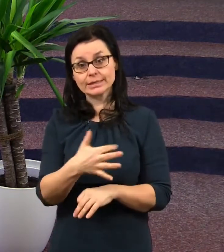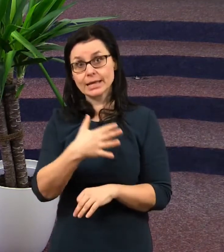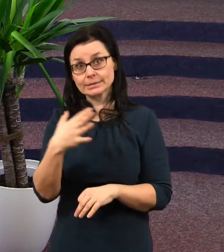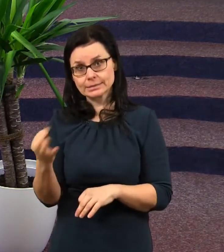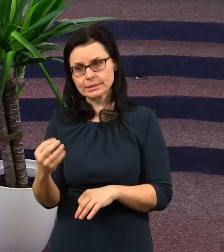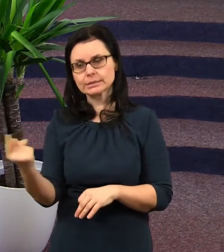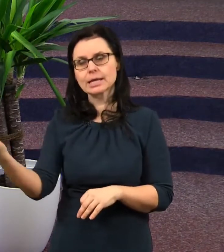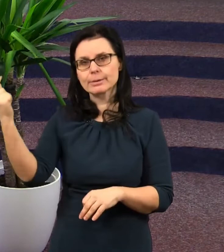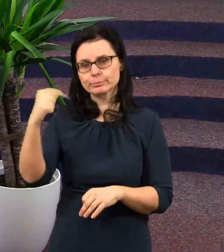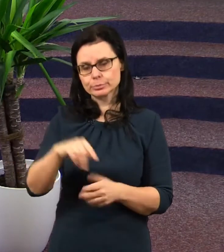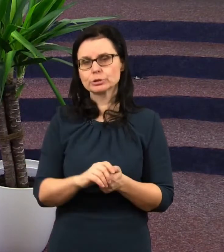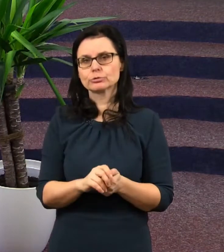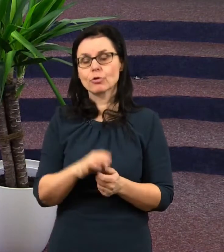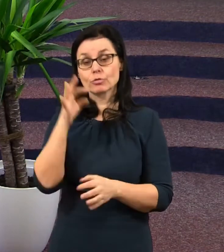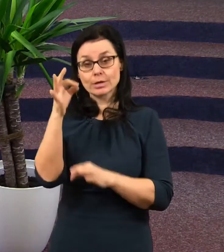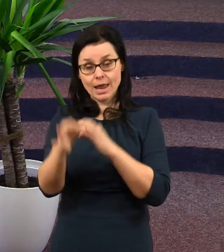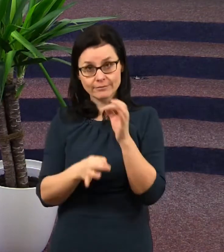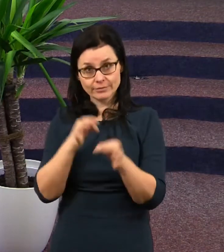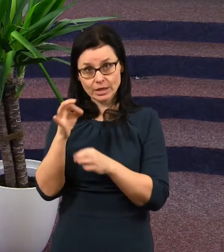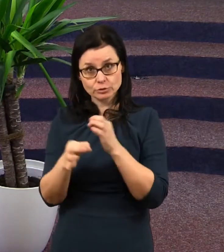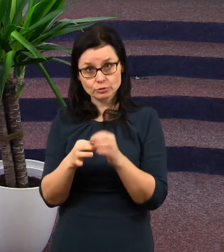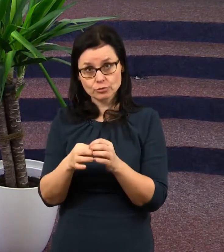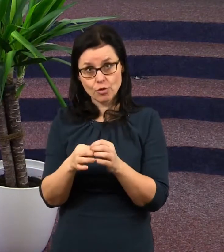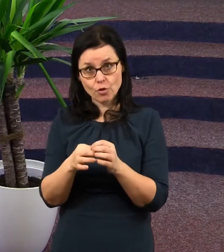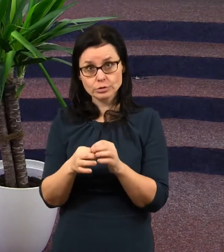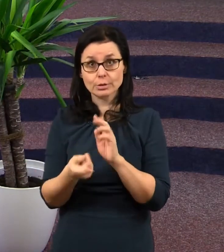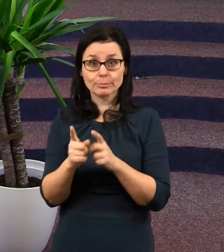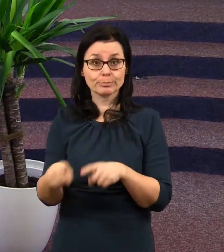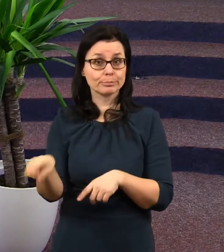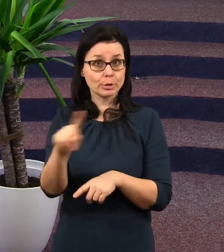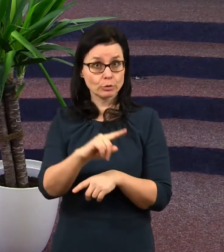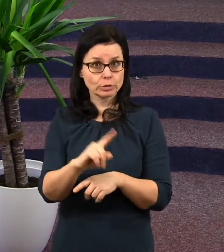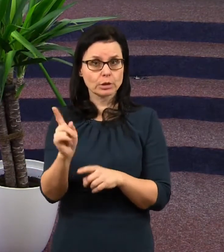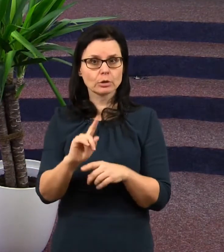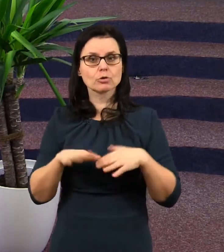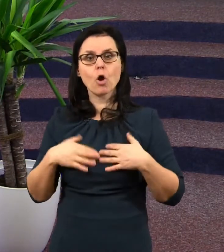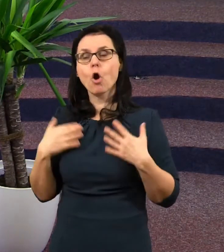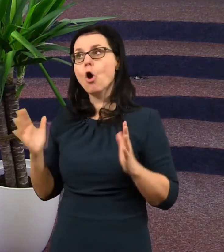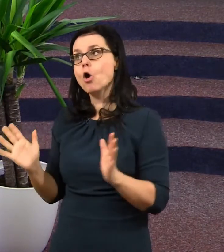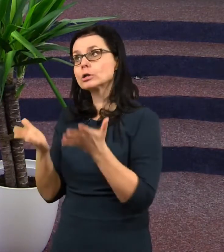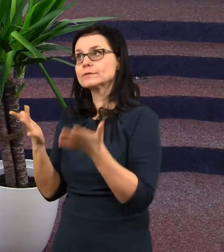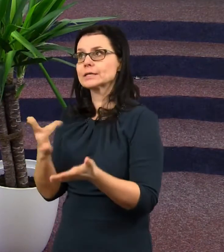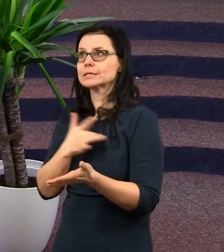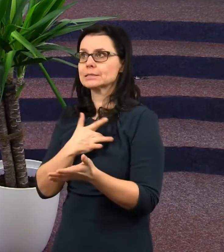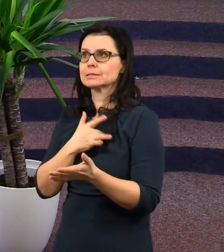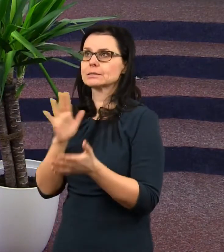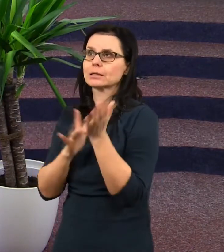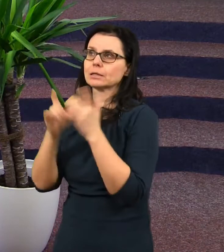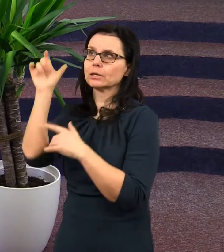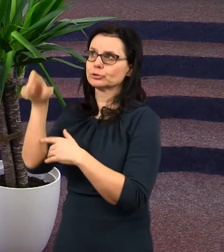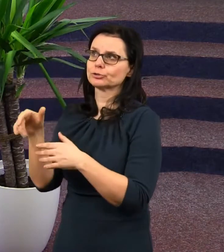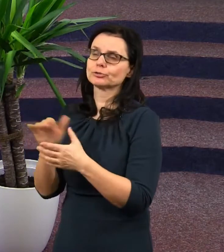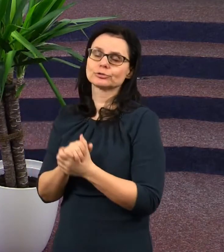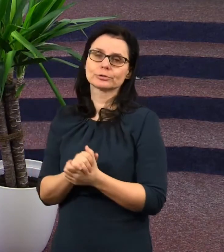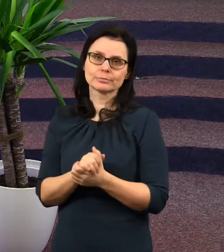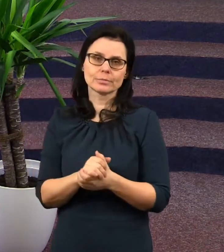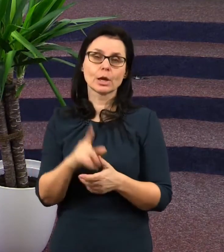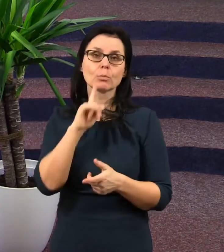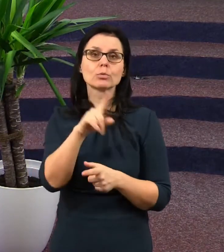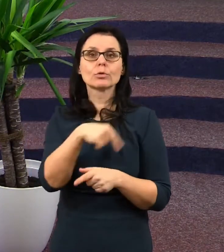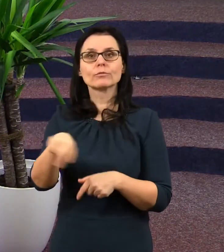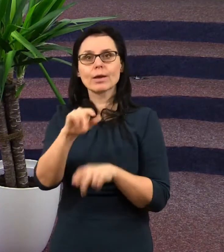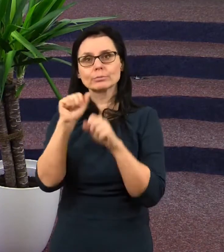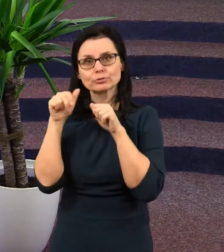které přijdou na věčnost, která je pro ty, kteří odevzdají své srdce Pánu Ježiši. Pán Bůh vám